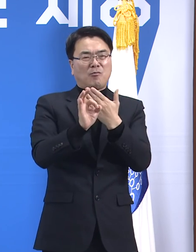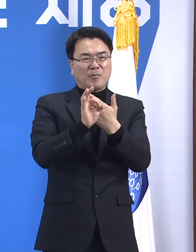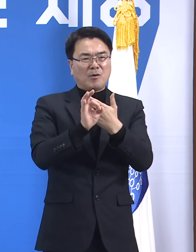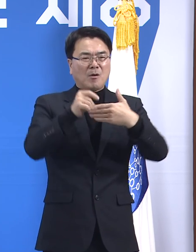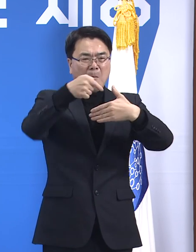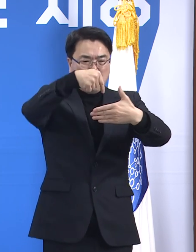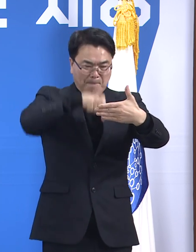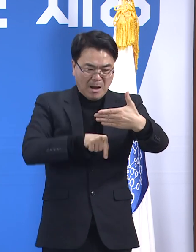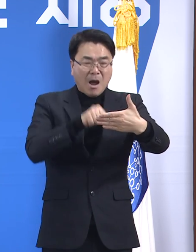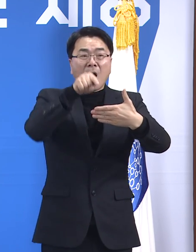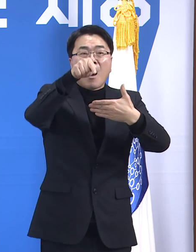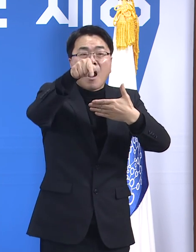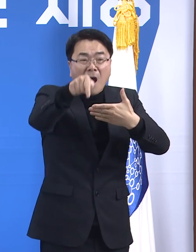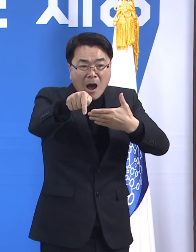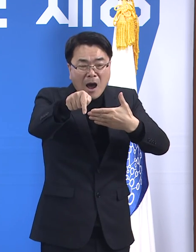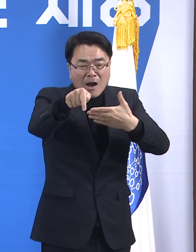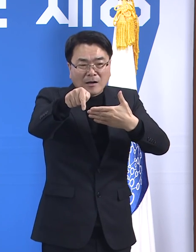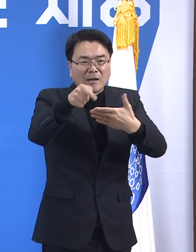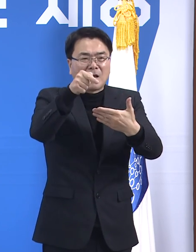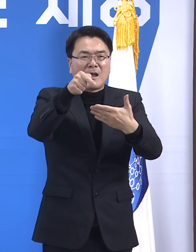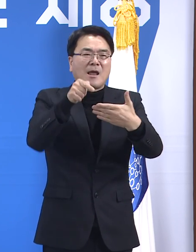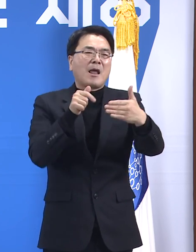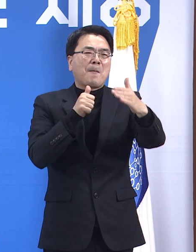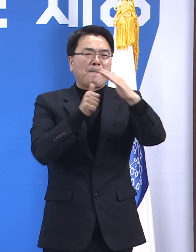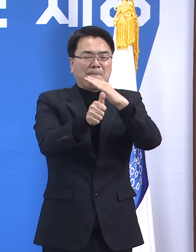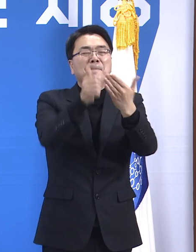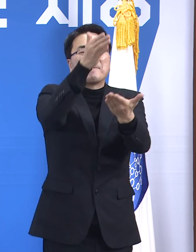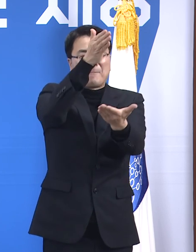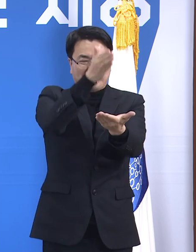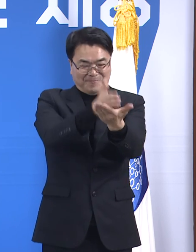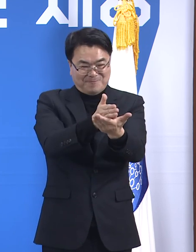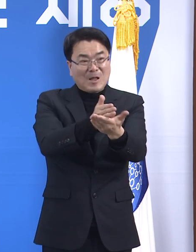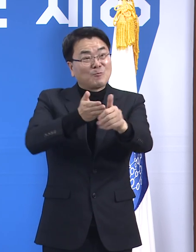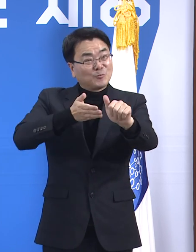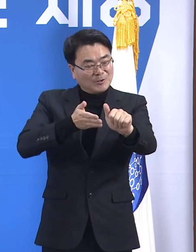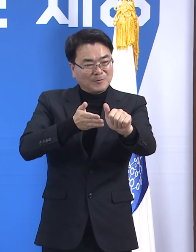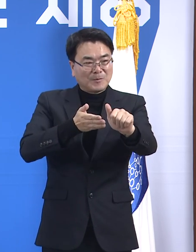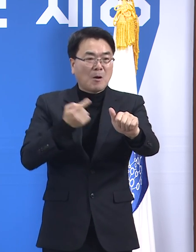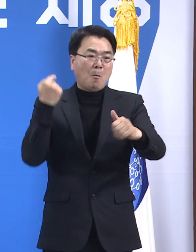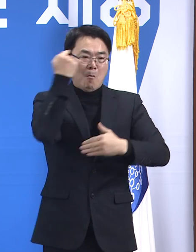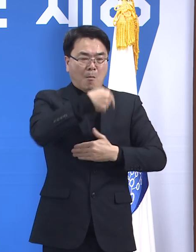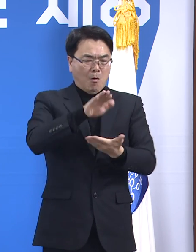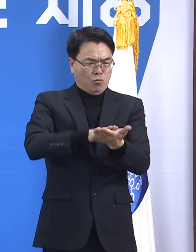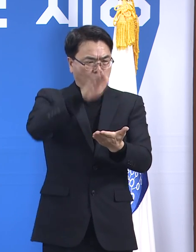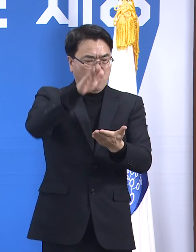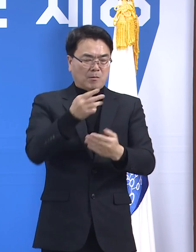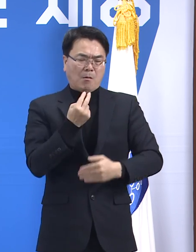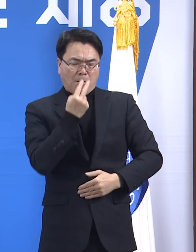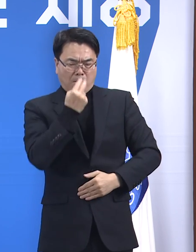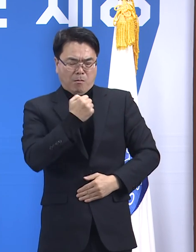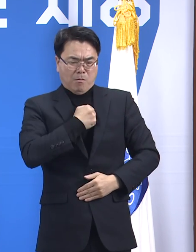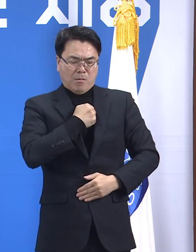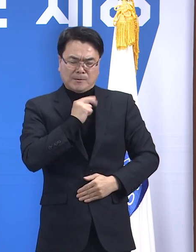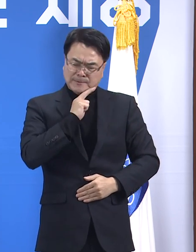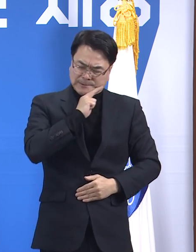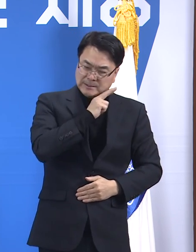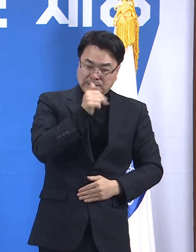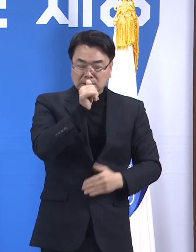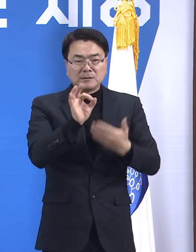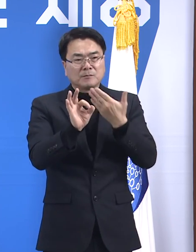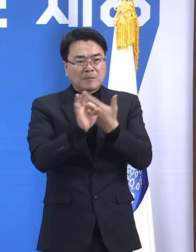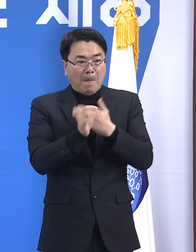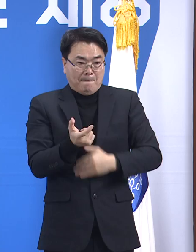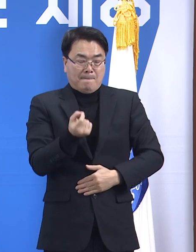방문을 좀 자제해 주시길 부탁드립니다. 아울러 발열 및 호흡기 증상 등 의심 증상이 있을 때는